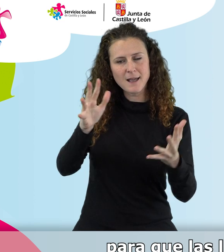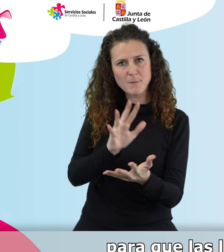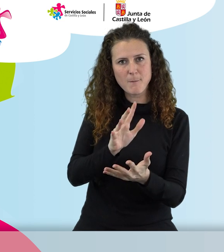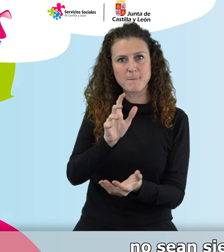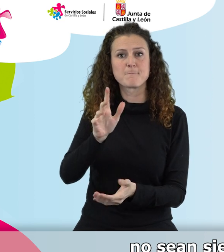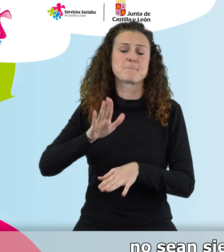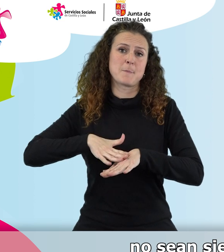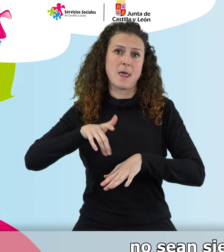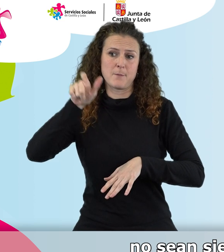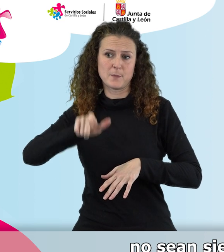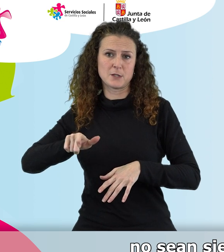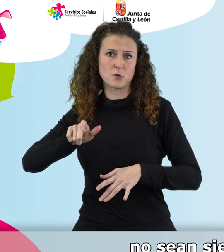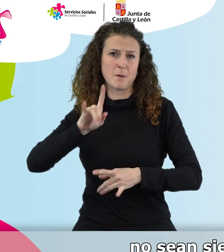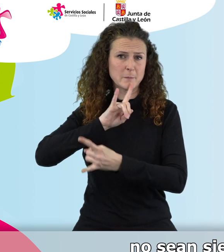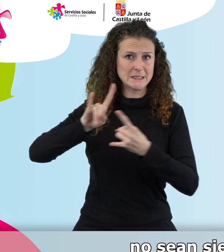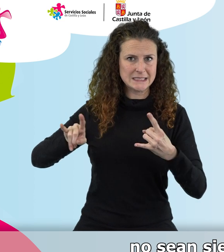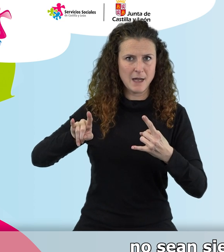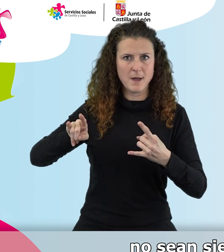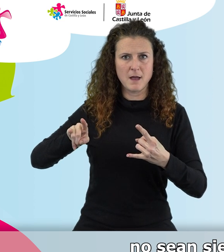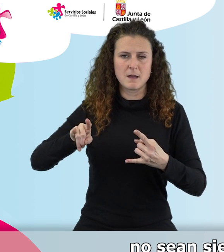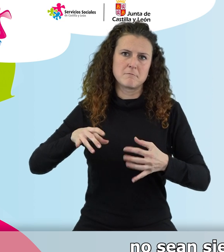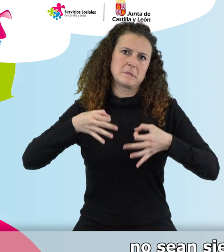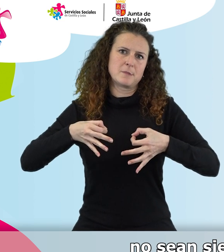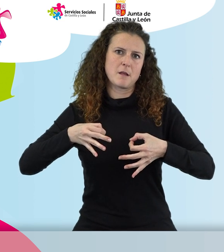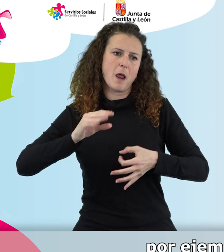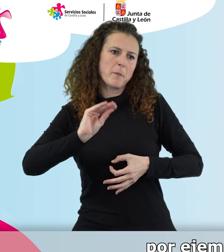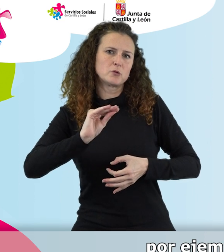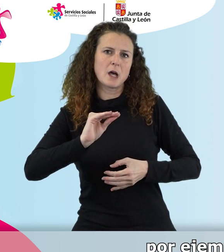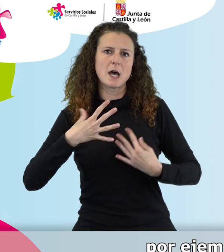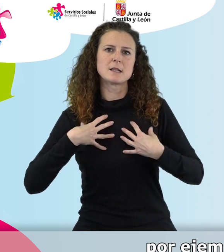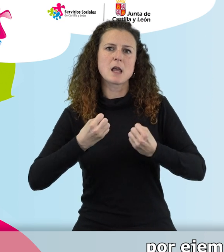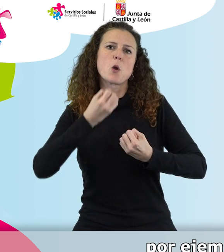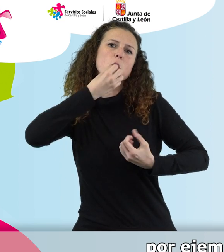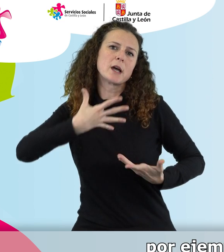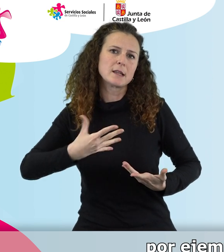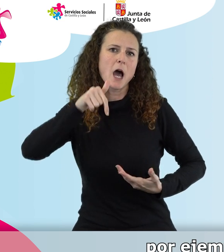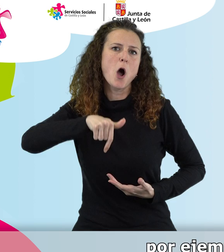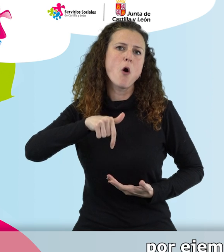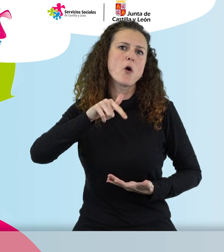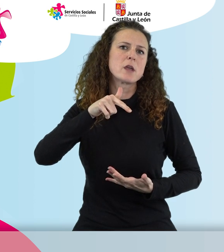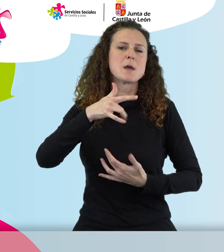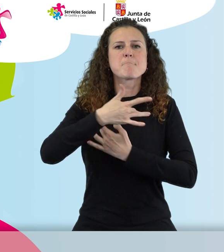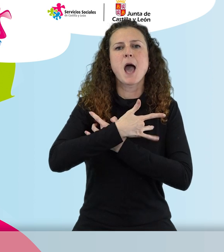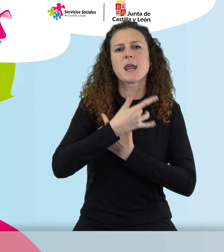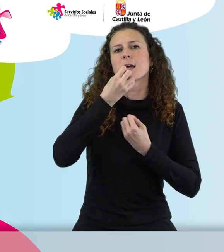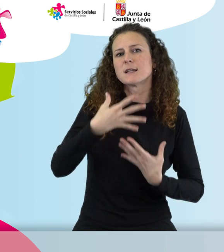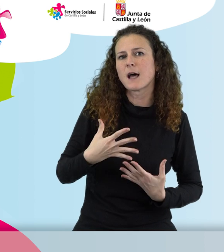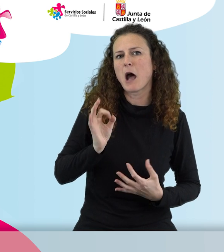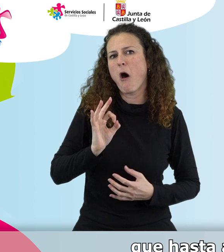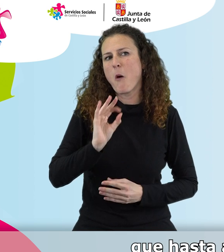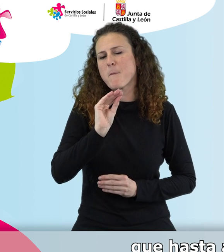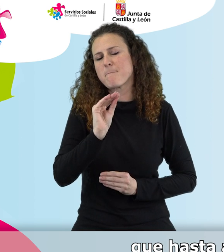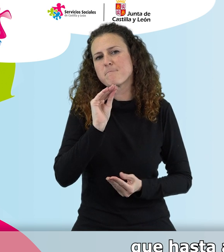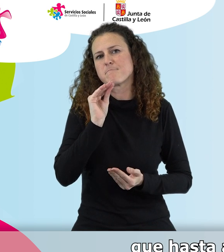teleoperadores no sean siempre para preguntar por la salud, por ejemplo, ¿qué tal se encuentra hoy, María? O para preguntar esas